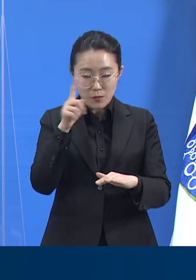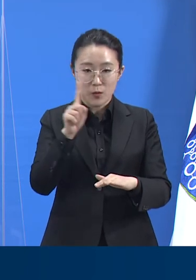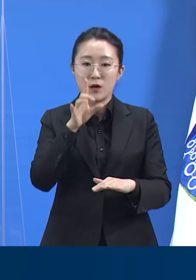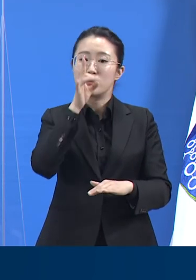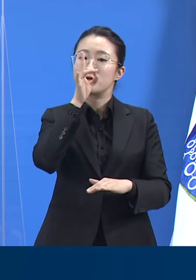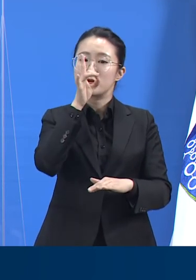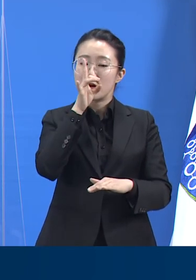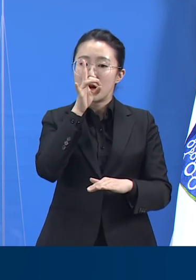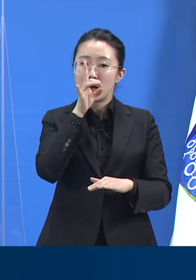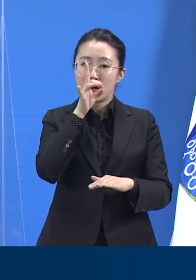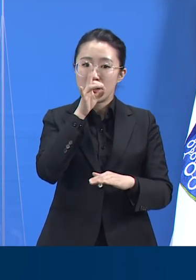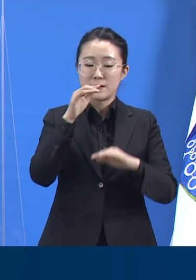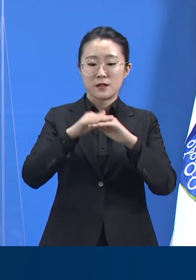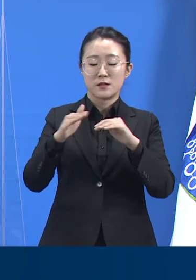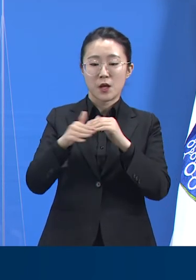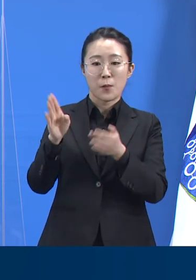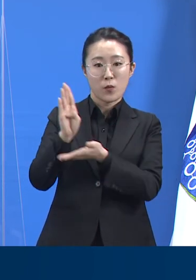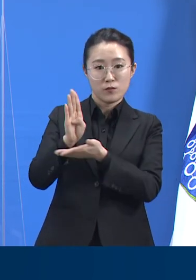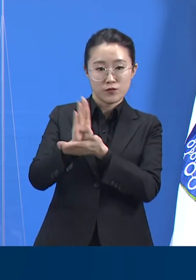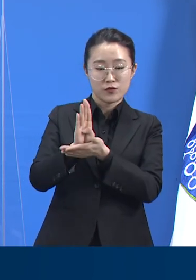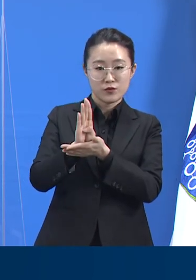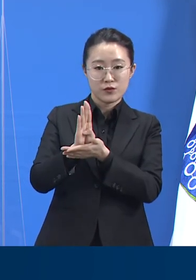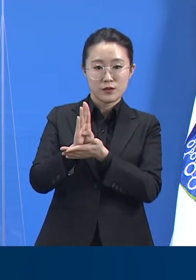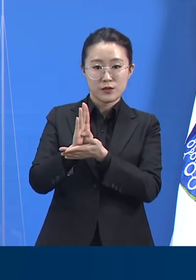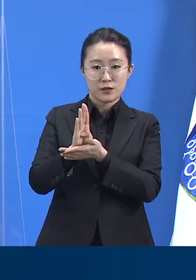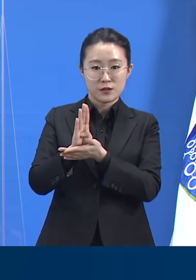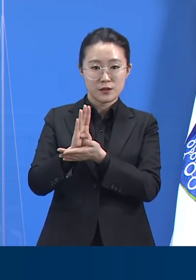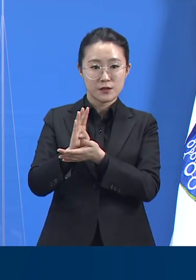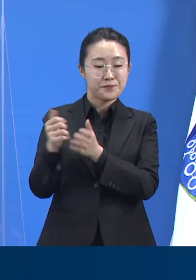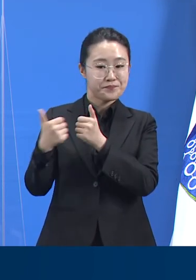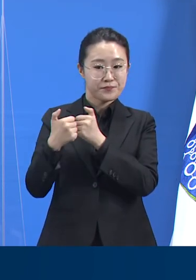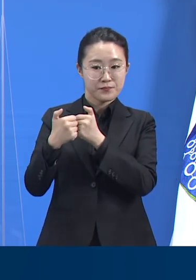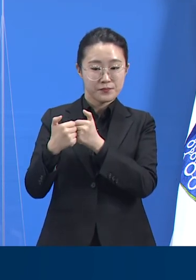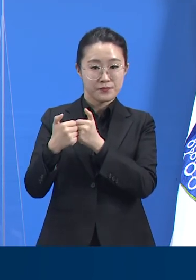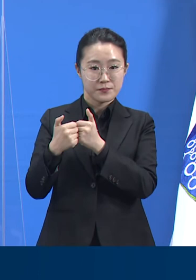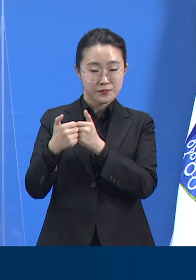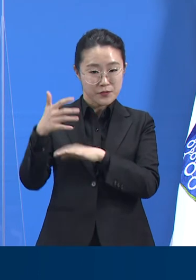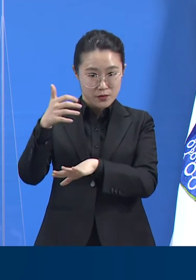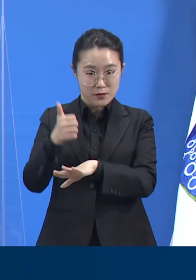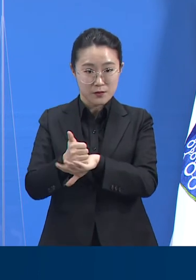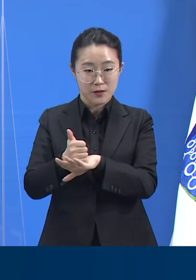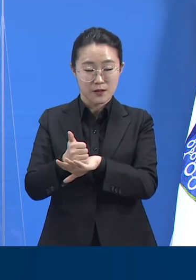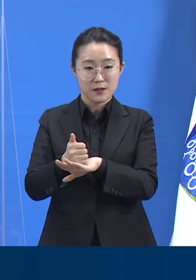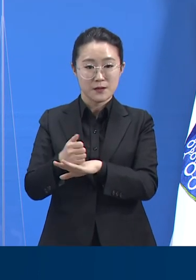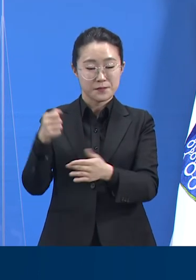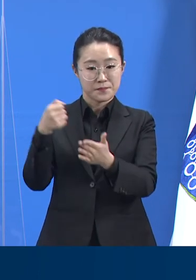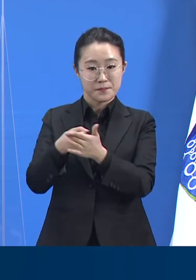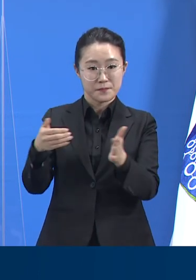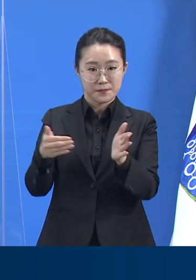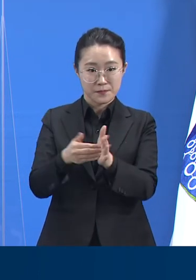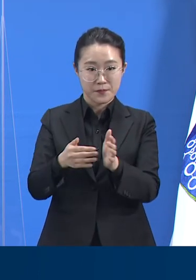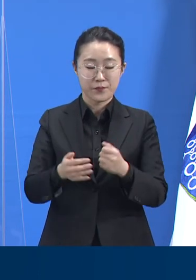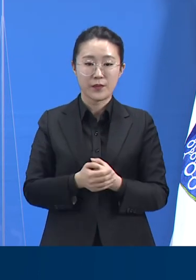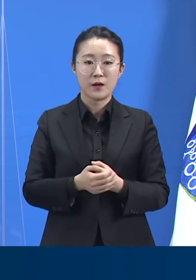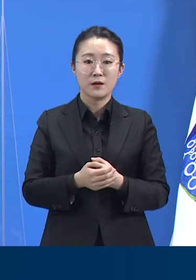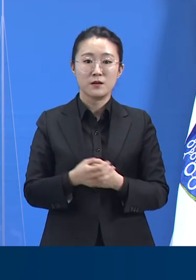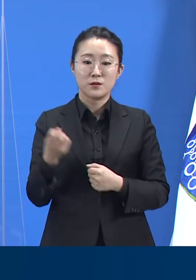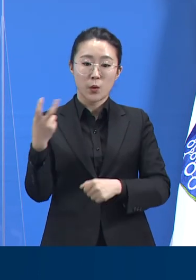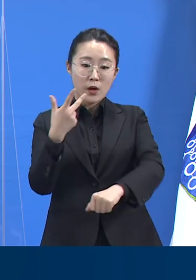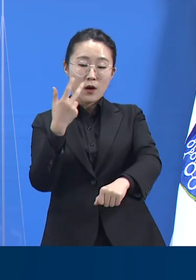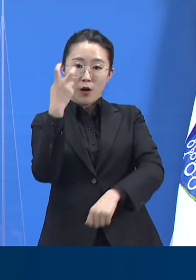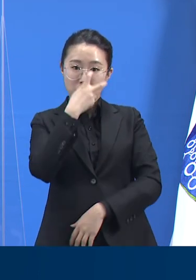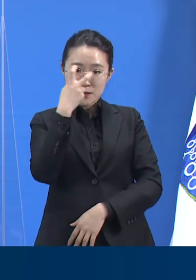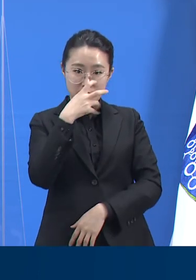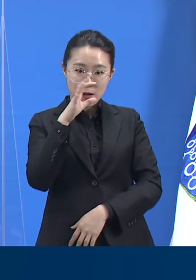협의하였고 PCR 취약검사로 진행하게 됩니다. 검사 비용은 전액 국비 지원으로